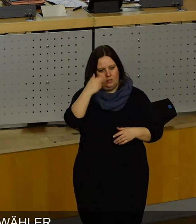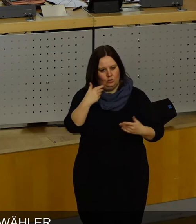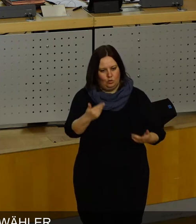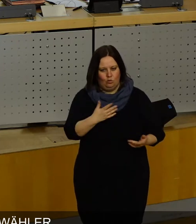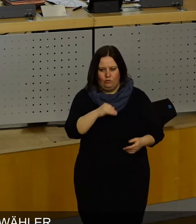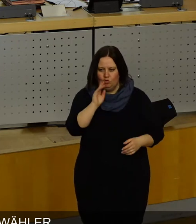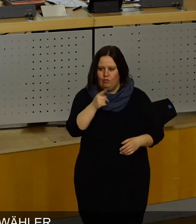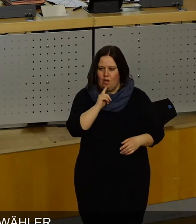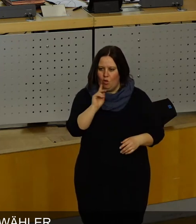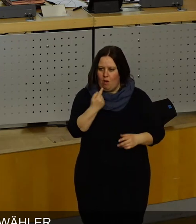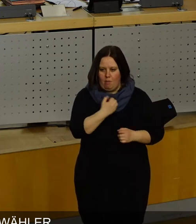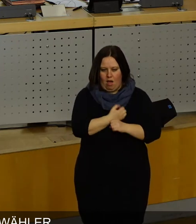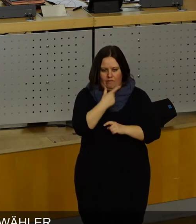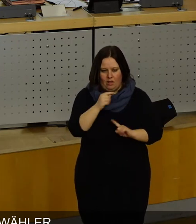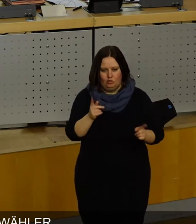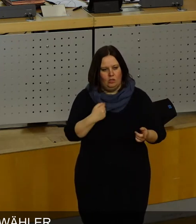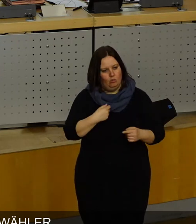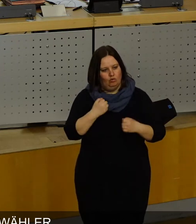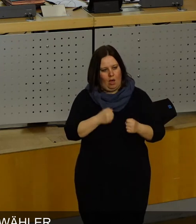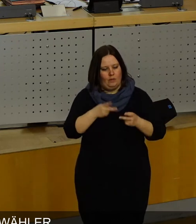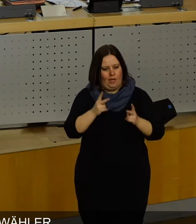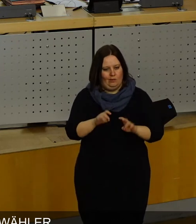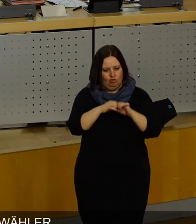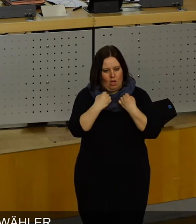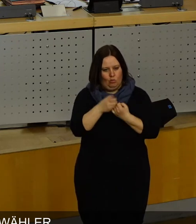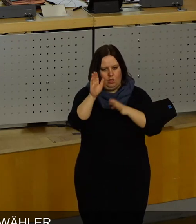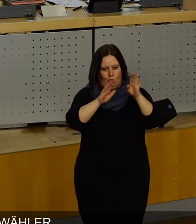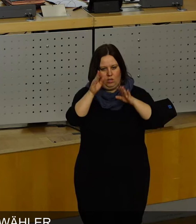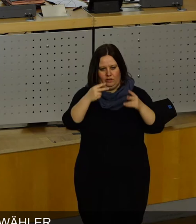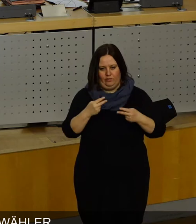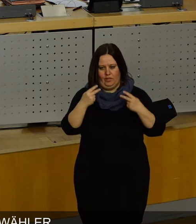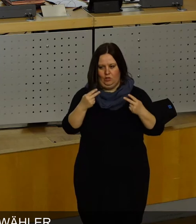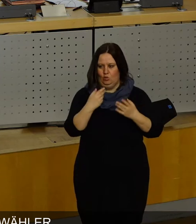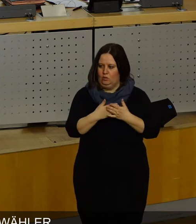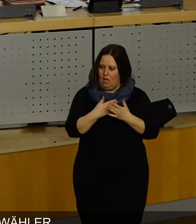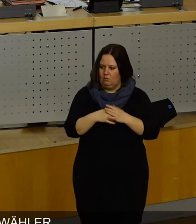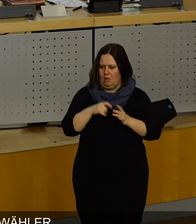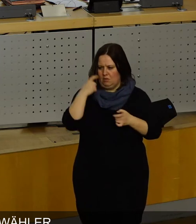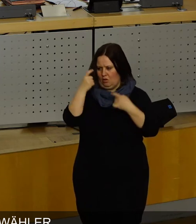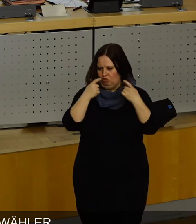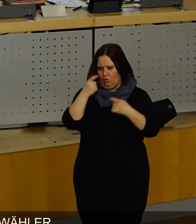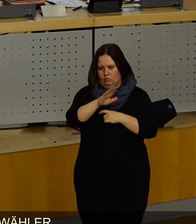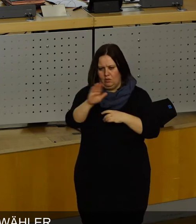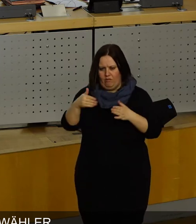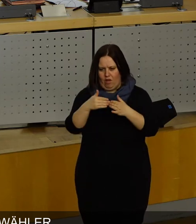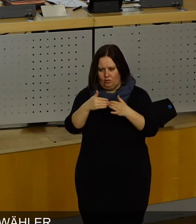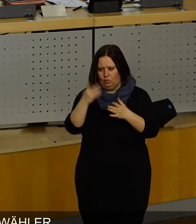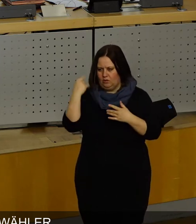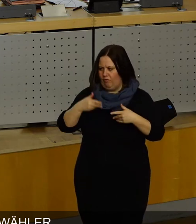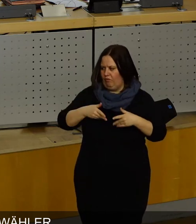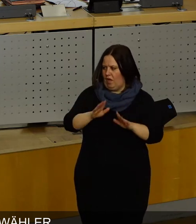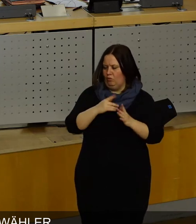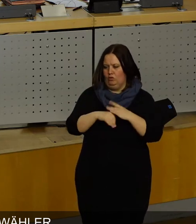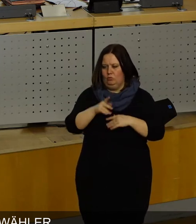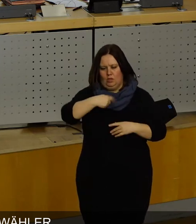und ich möchte diesen Fehler nie wieder machen. Ich will immer für Rechtsstaatlichkeit und Demokratie stehen. Gerade deswegen erstaunt mich, dass Ihre Fraktion diesen Weg jetzt